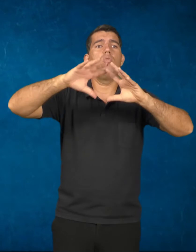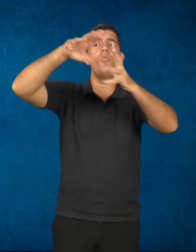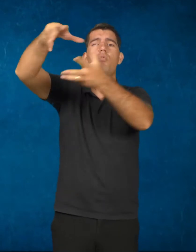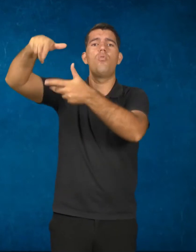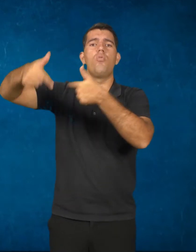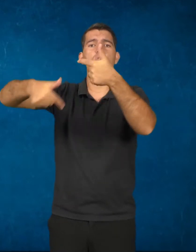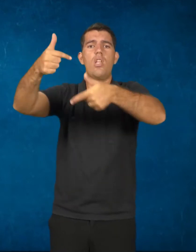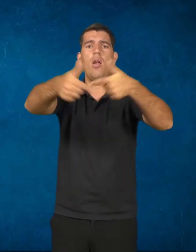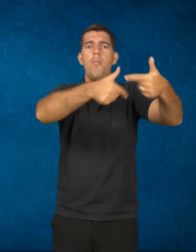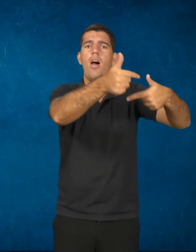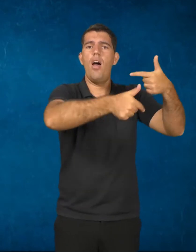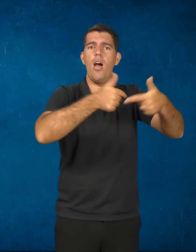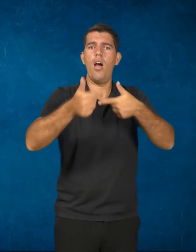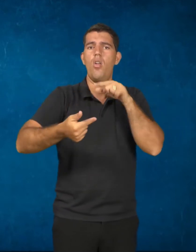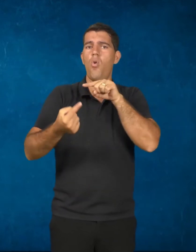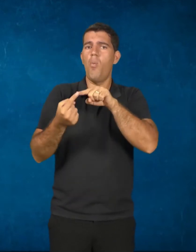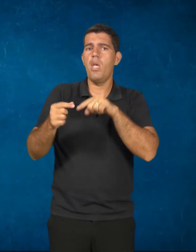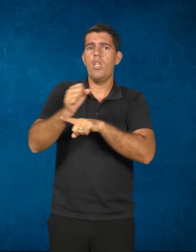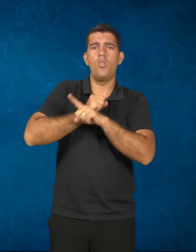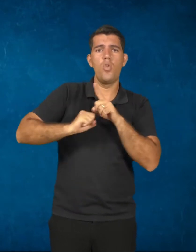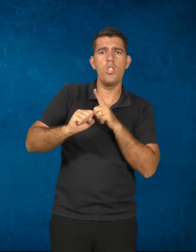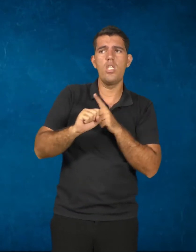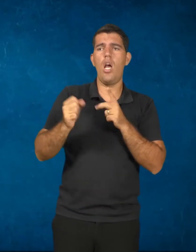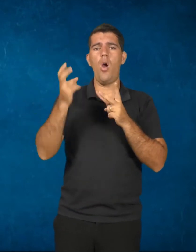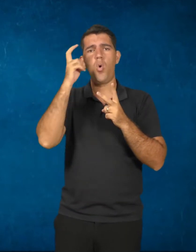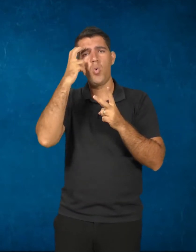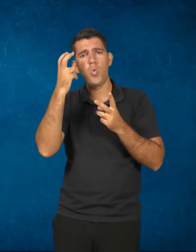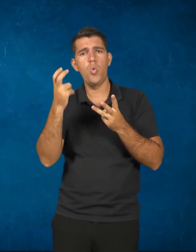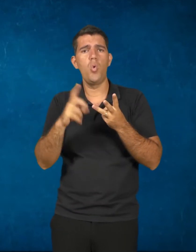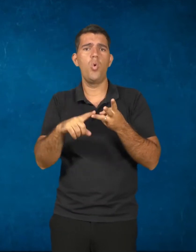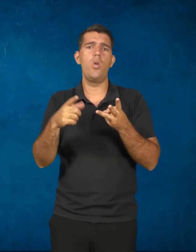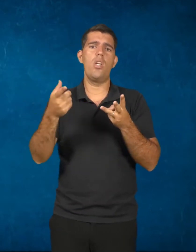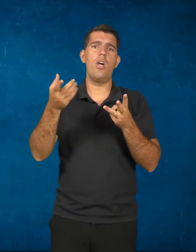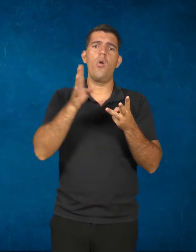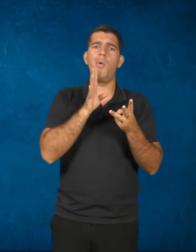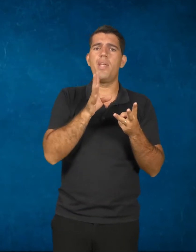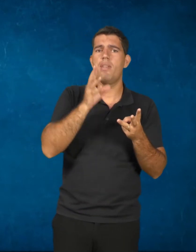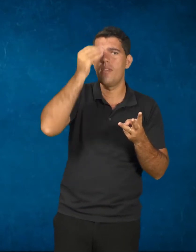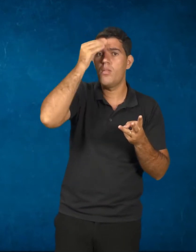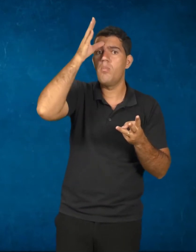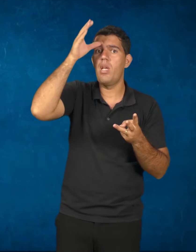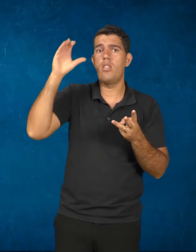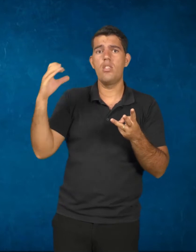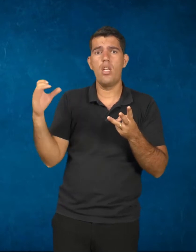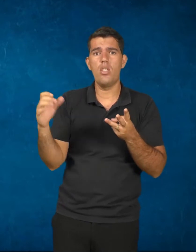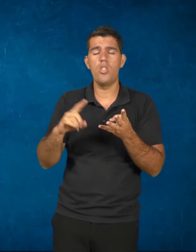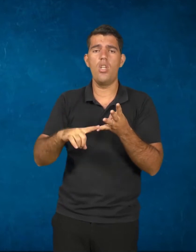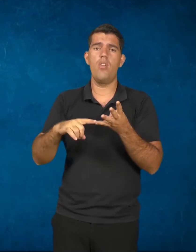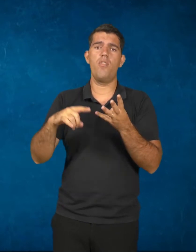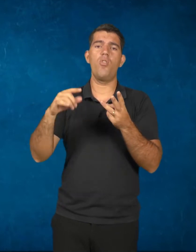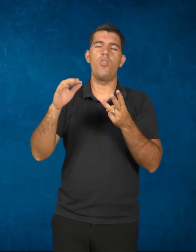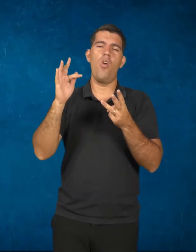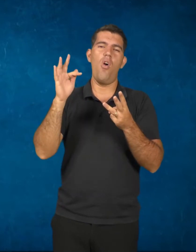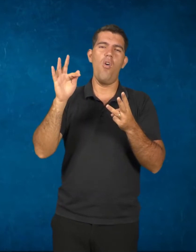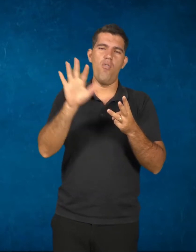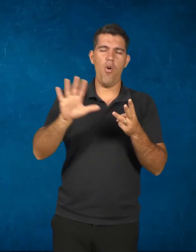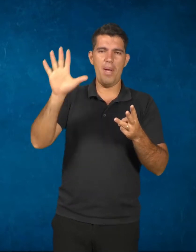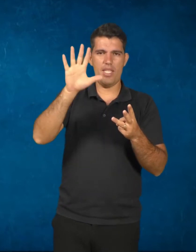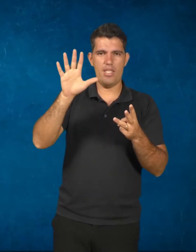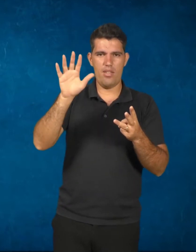que passam por questões sociais, pela cultura, pelos conhecimentos científicos da formação geral com as questões